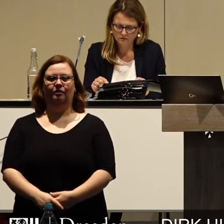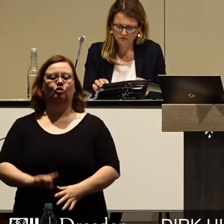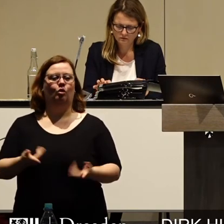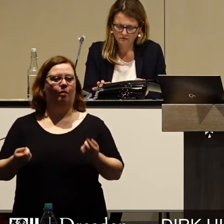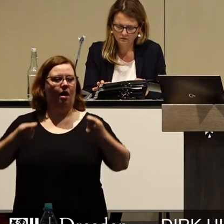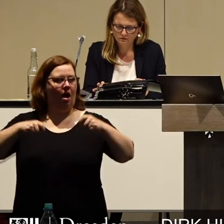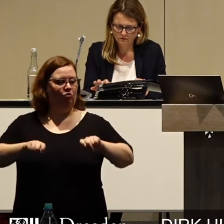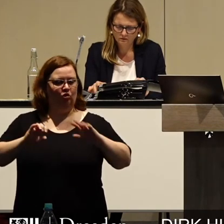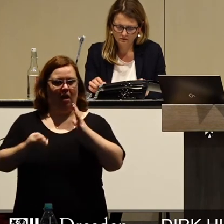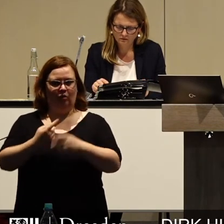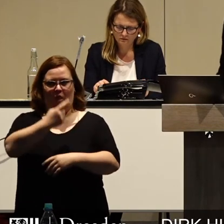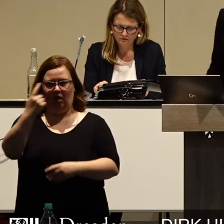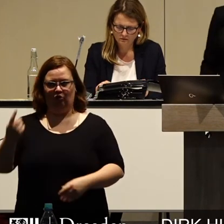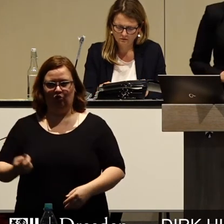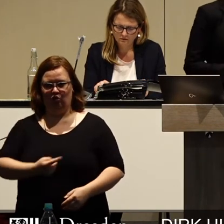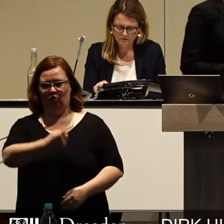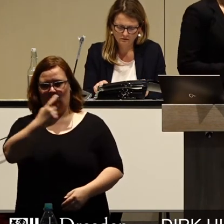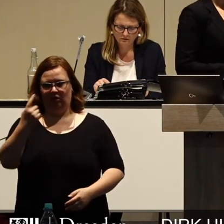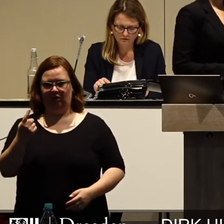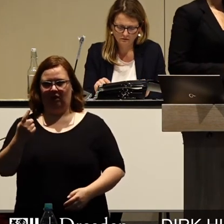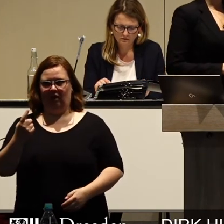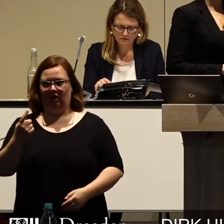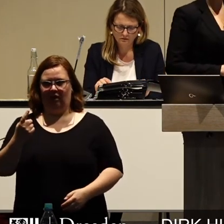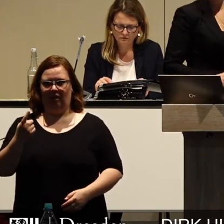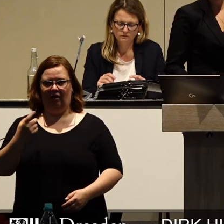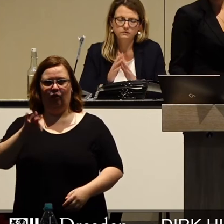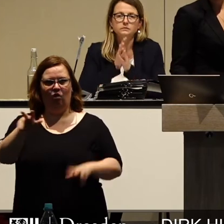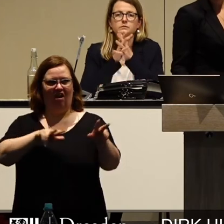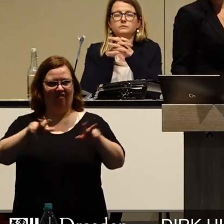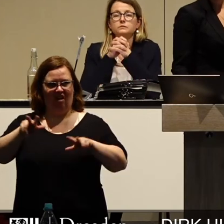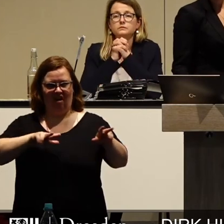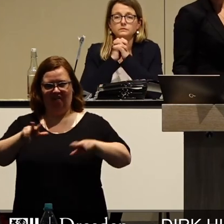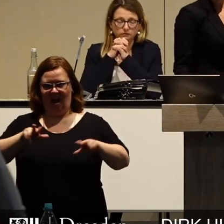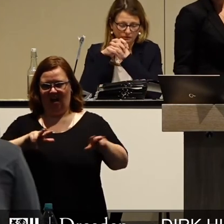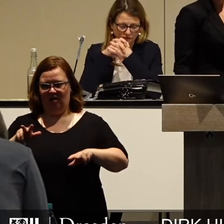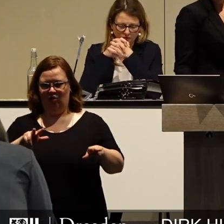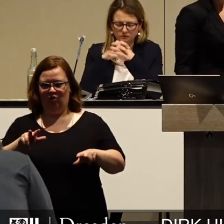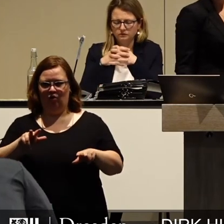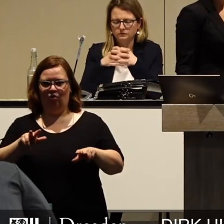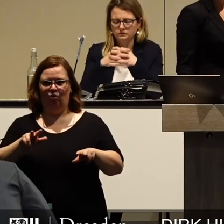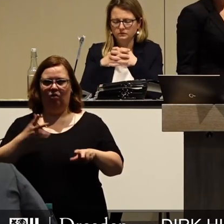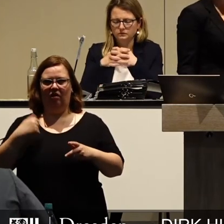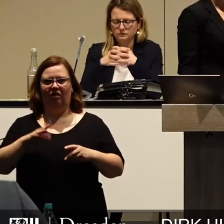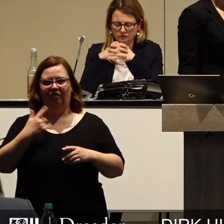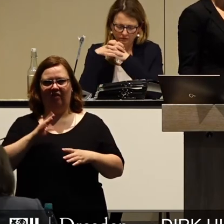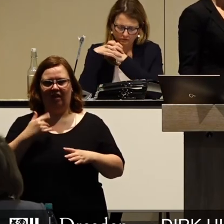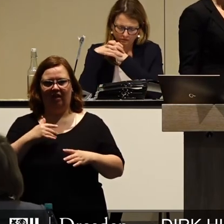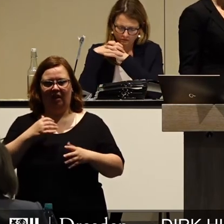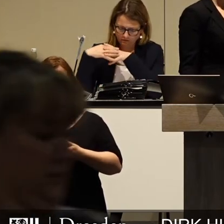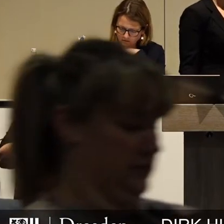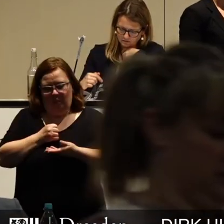Abschluss der aktuellen Stunde für die Verwaltung, wird zum Thema Wummslein